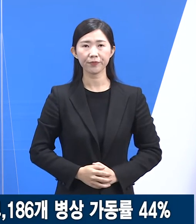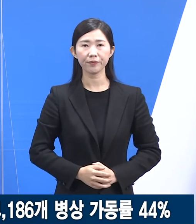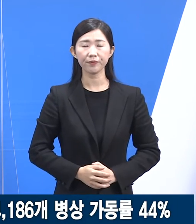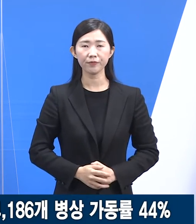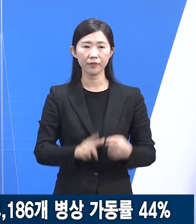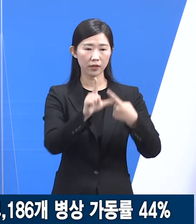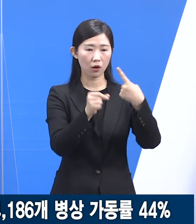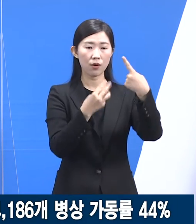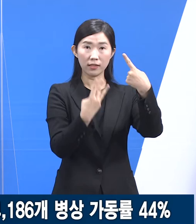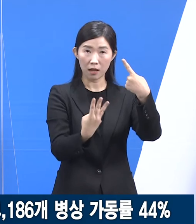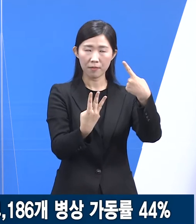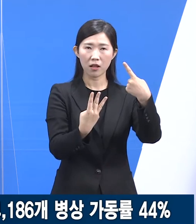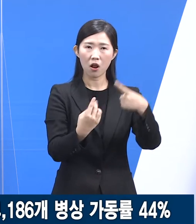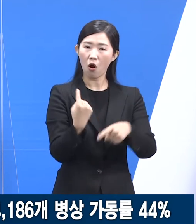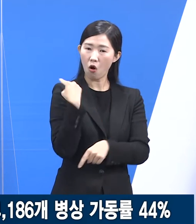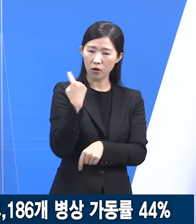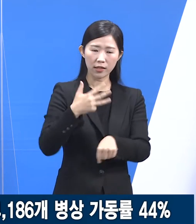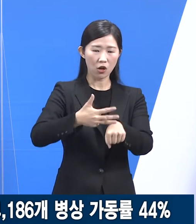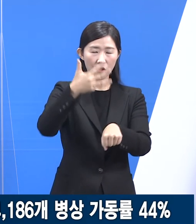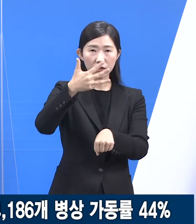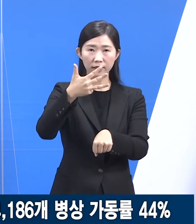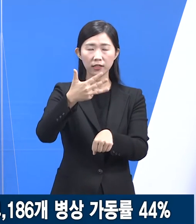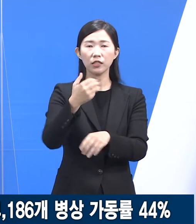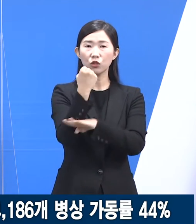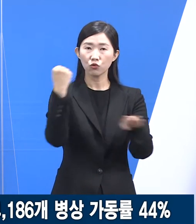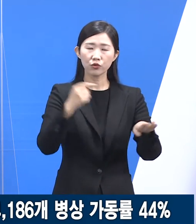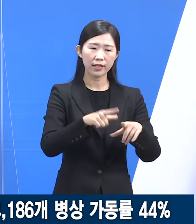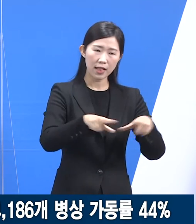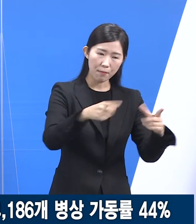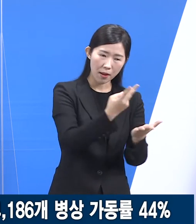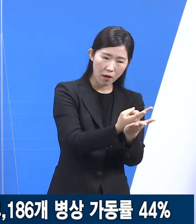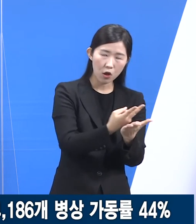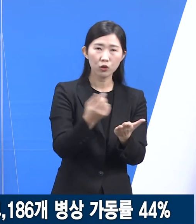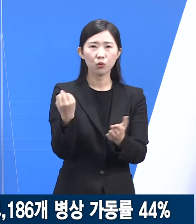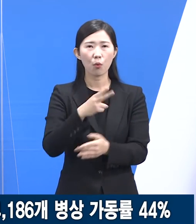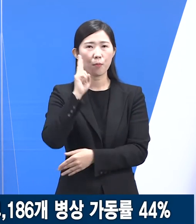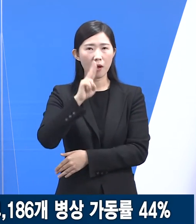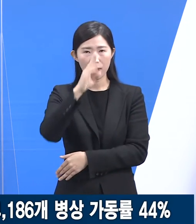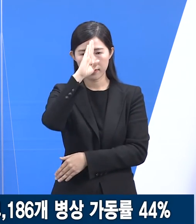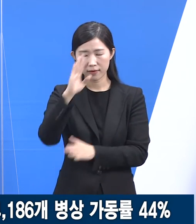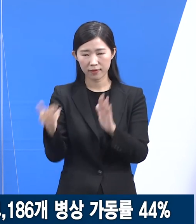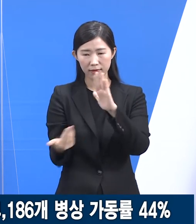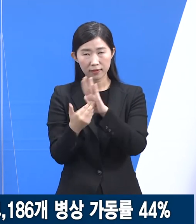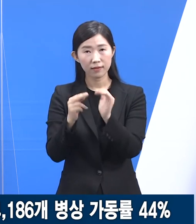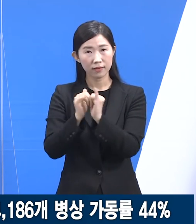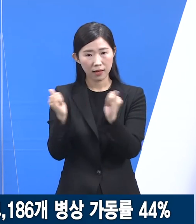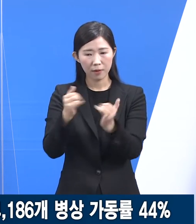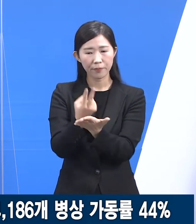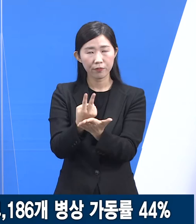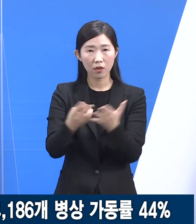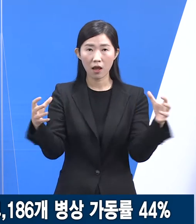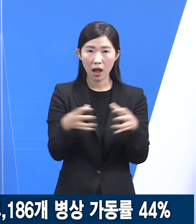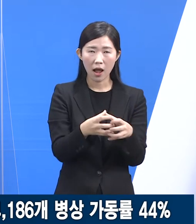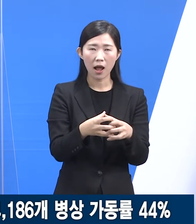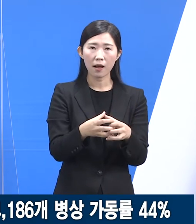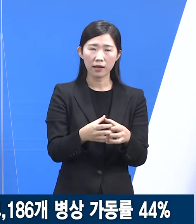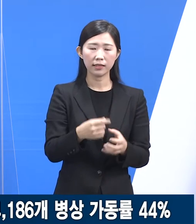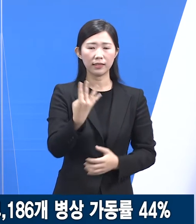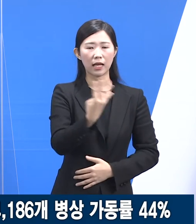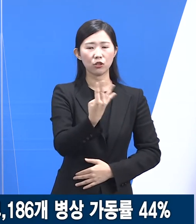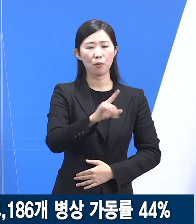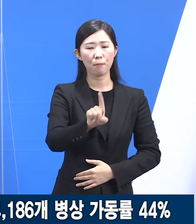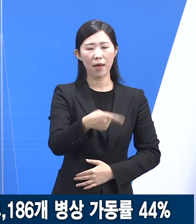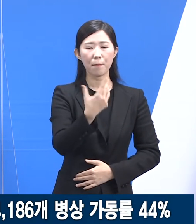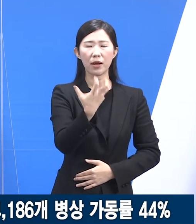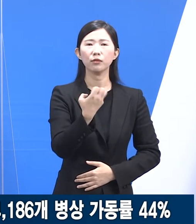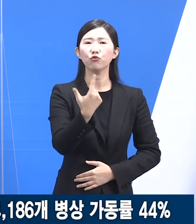1월 3일 20시 기준 일반과 중증 환자 병상을 합한 도내 의료기관 확보 병상은 총 4,186개입니다.